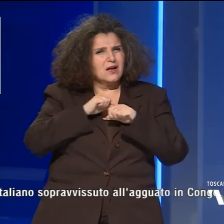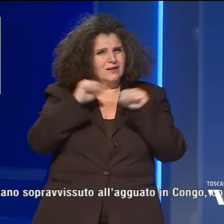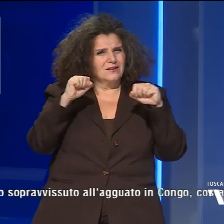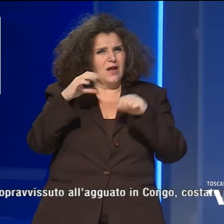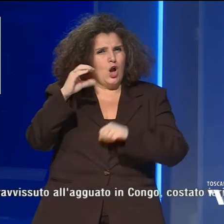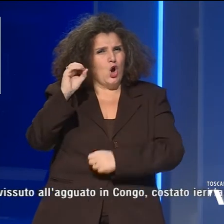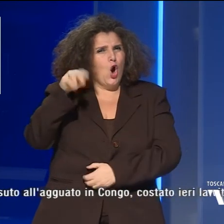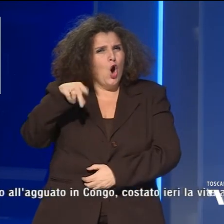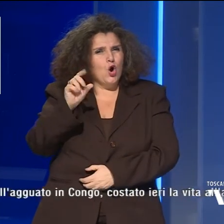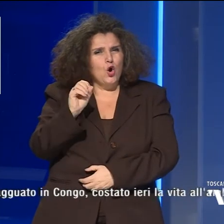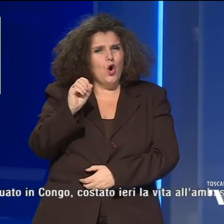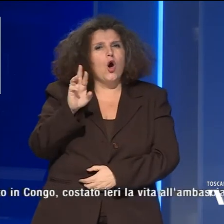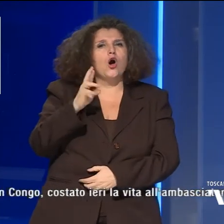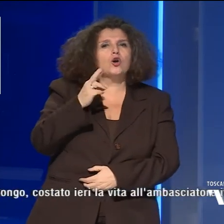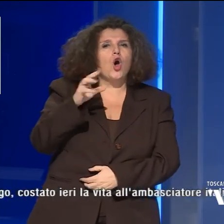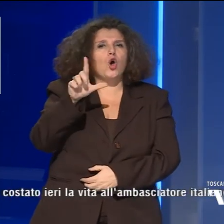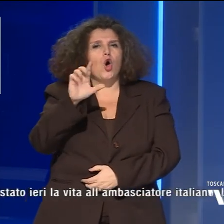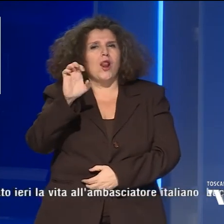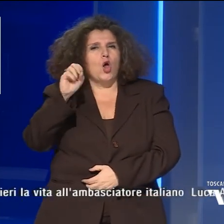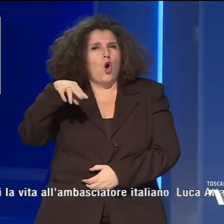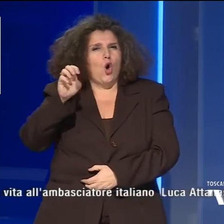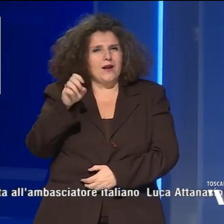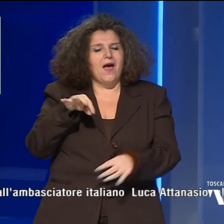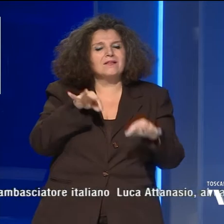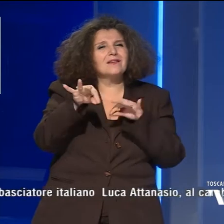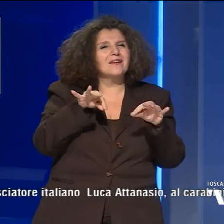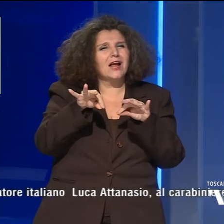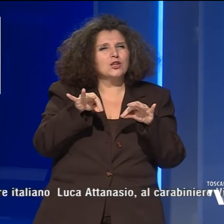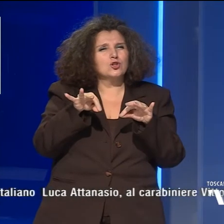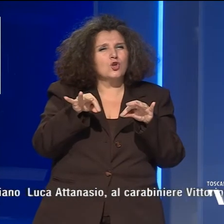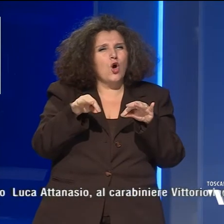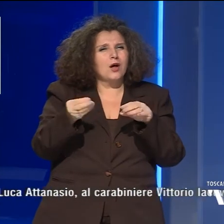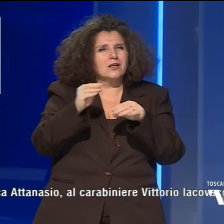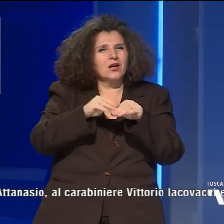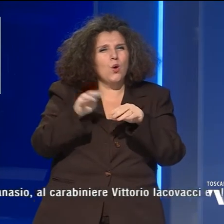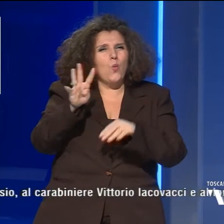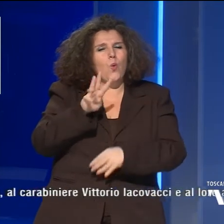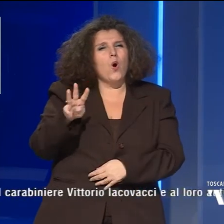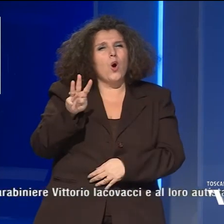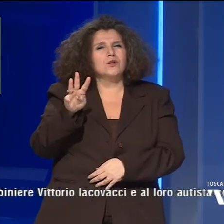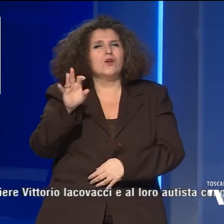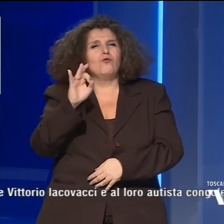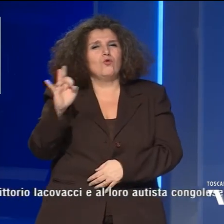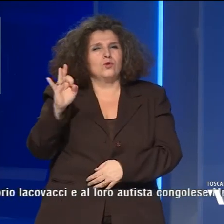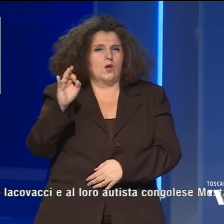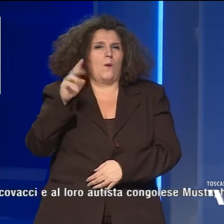Si tratta di Rocco Leone, direttore aggiunto del World Food Programme,